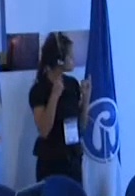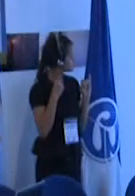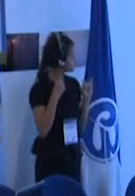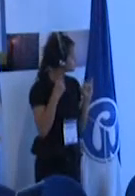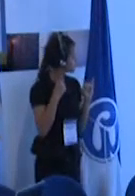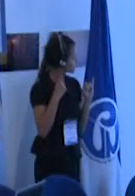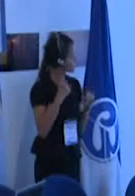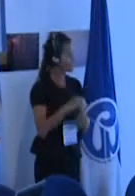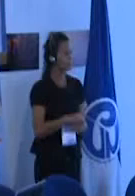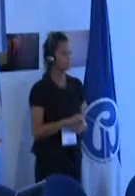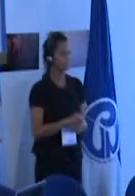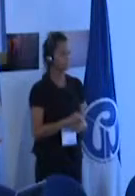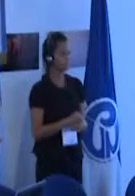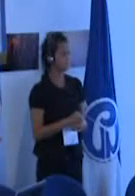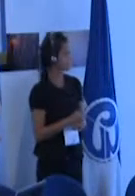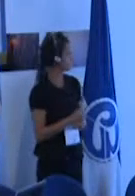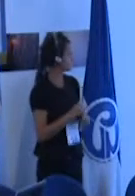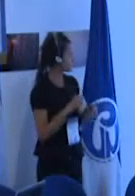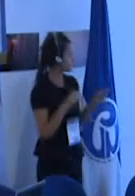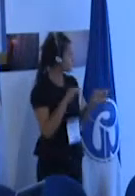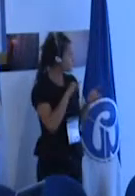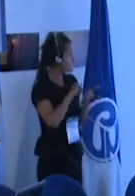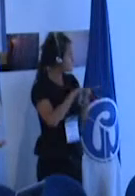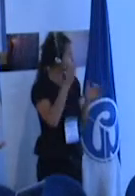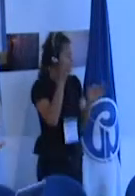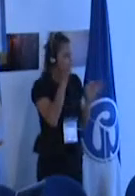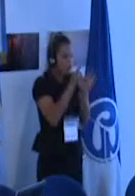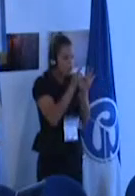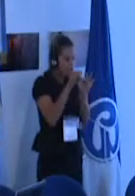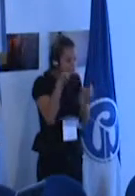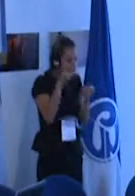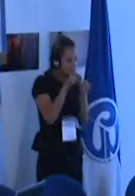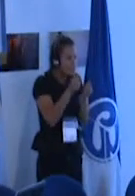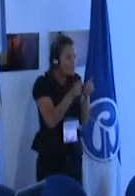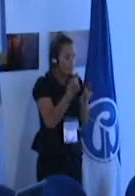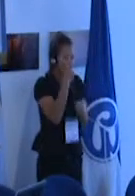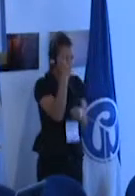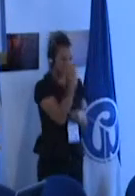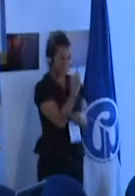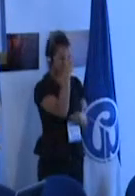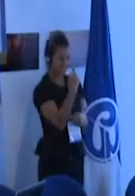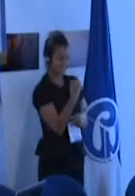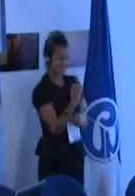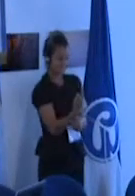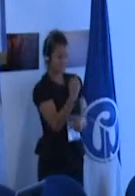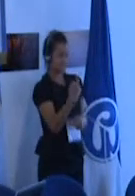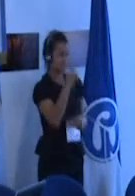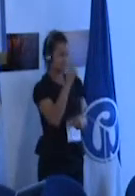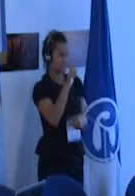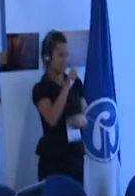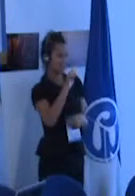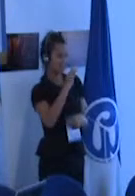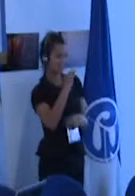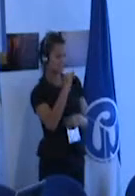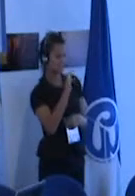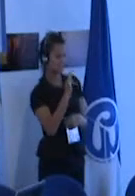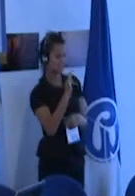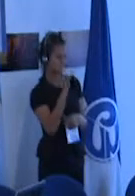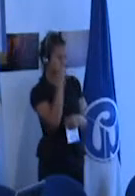tenemos la misma focalización sobre el déficit la misma pedagogía reeducativa